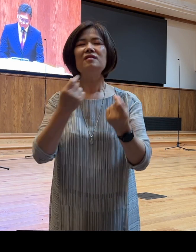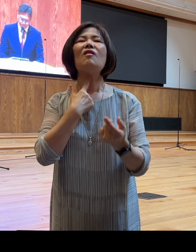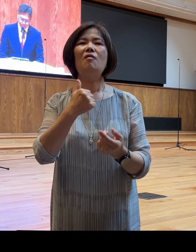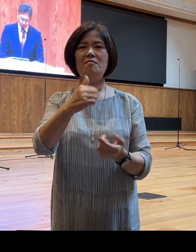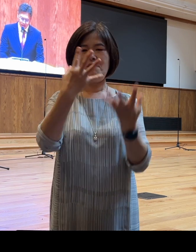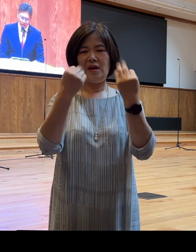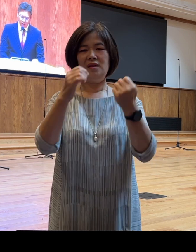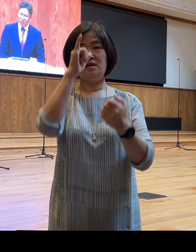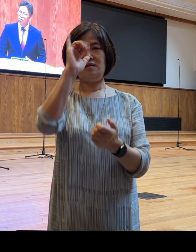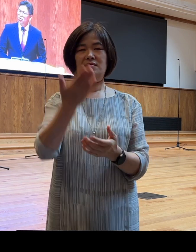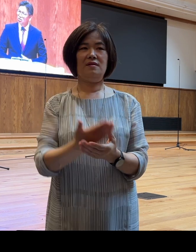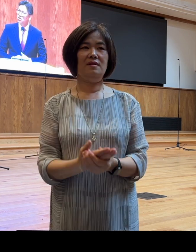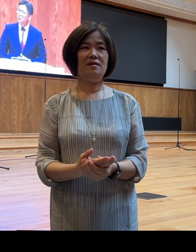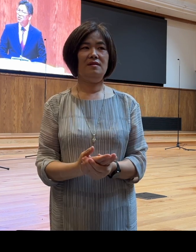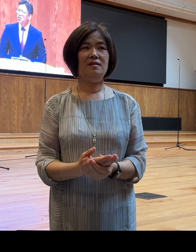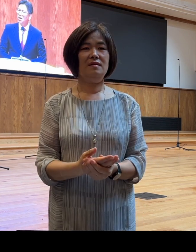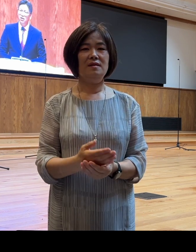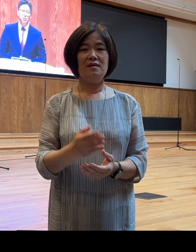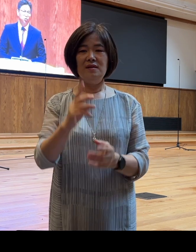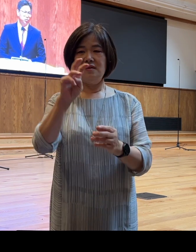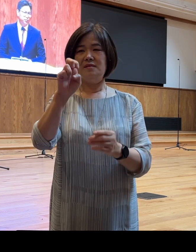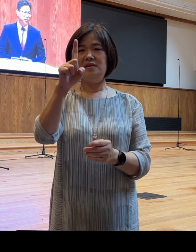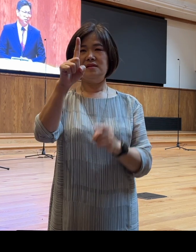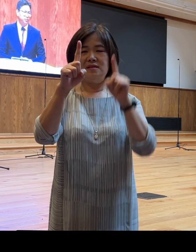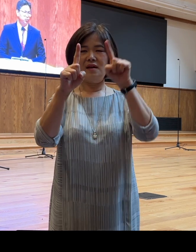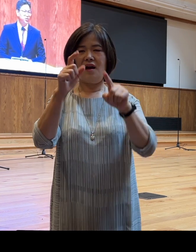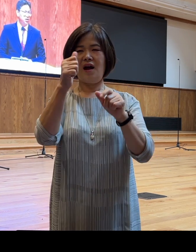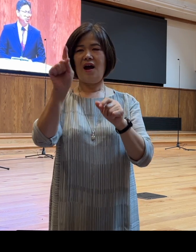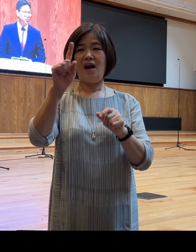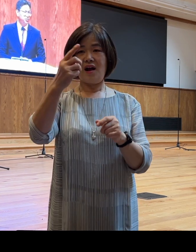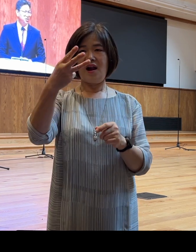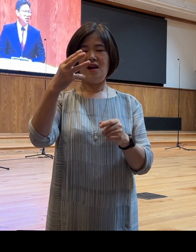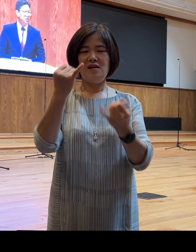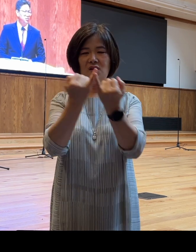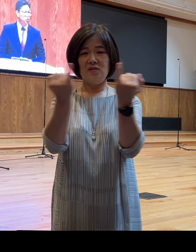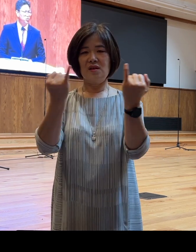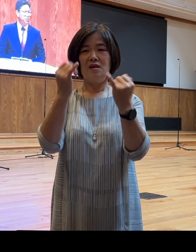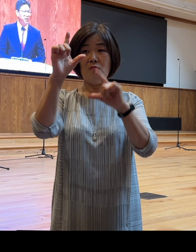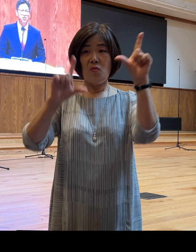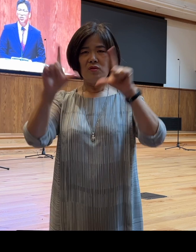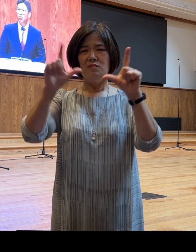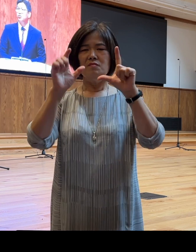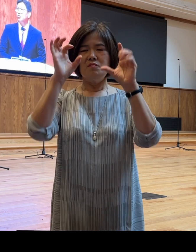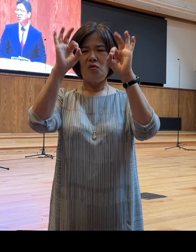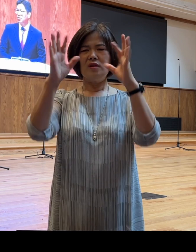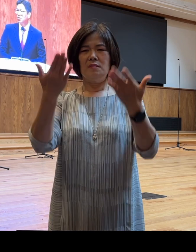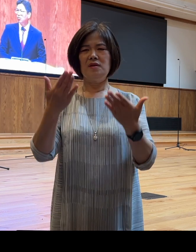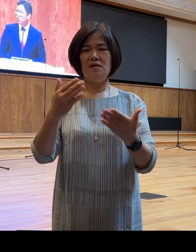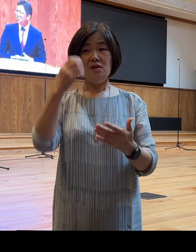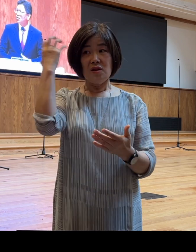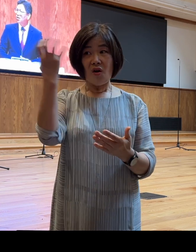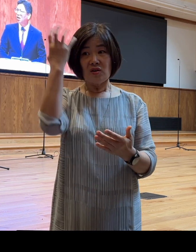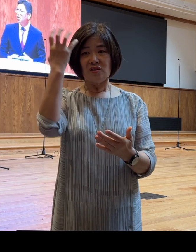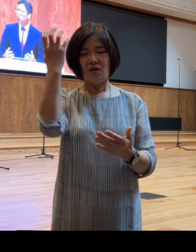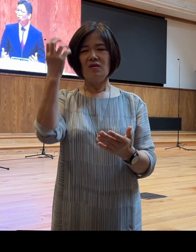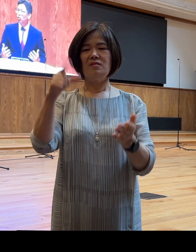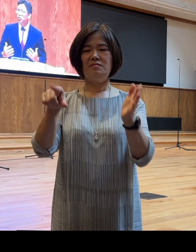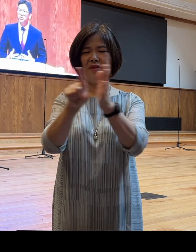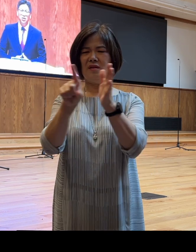저는 21장의 하갈의 모습을 묵상하면서 이 하갈의 모습이 마치 영적인 그리고 신앙의 요요현상 가운데